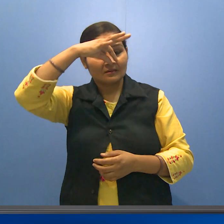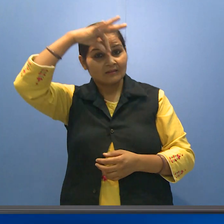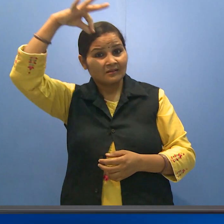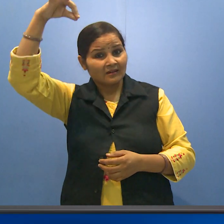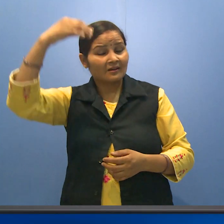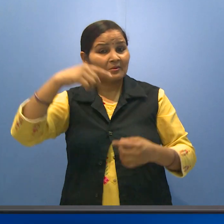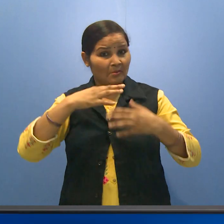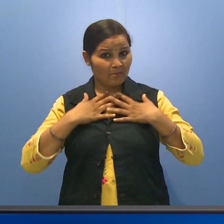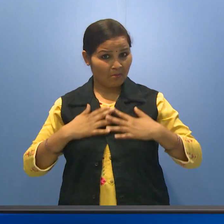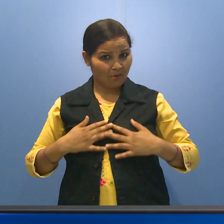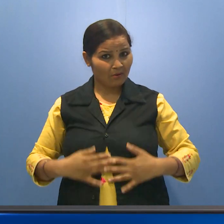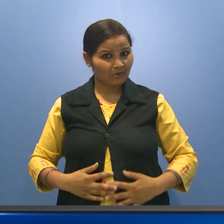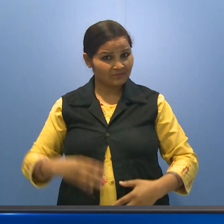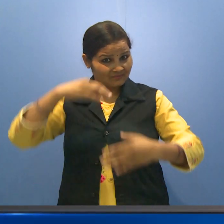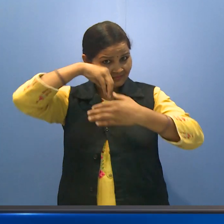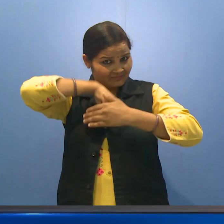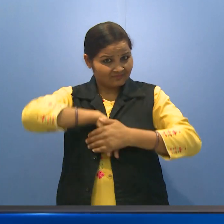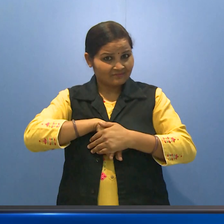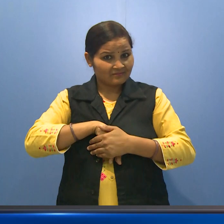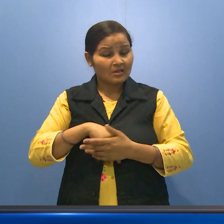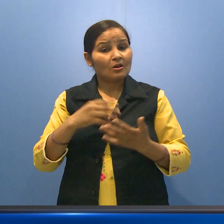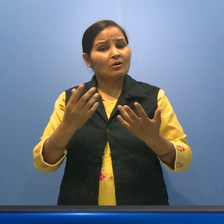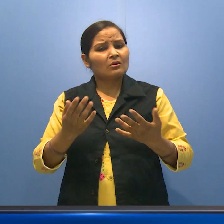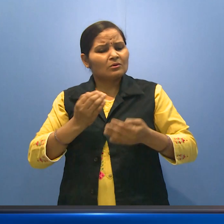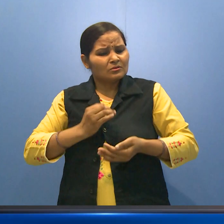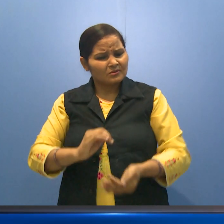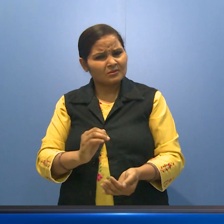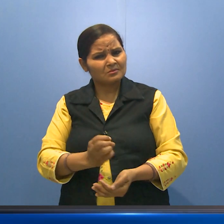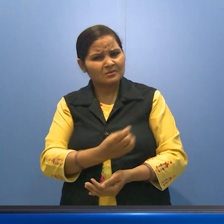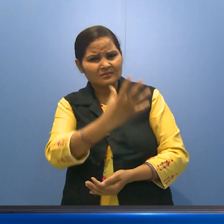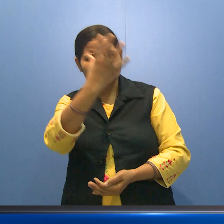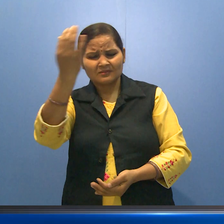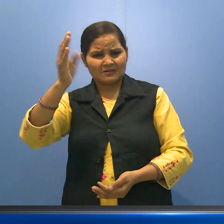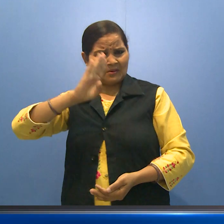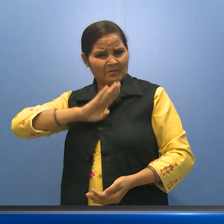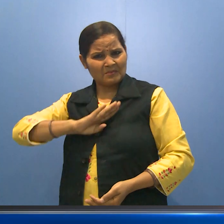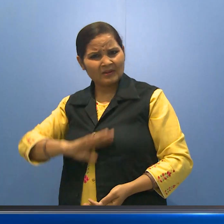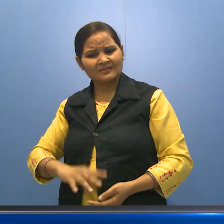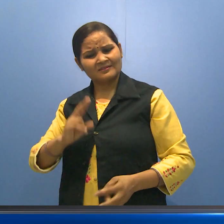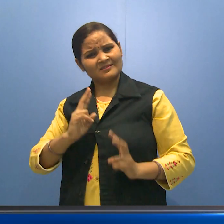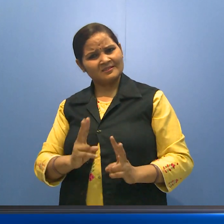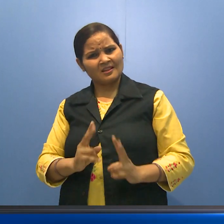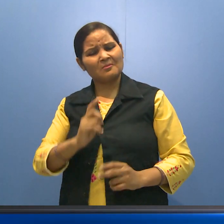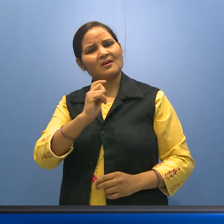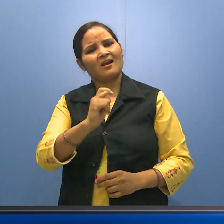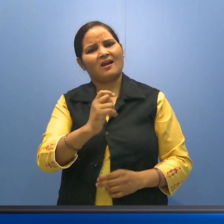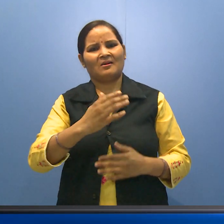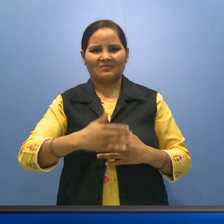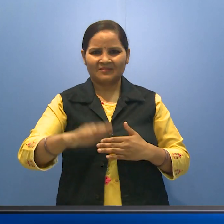कि आत्मा जब शरीर में प्रवेश करती है तो जनम से लेके मृत्यू तक हम कर्म